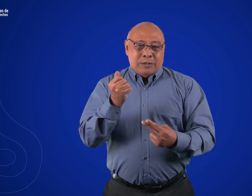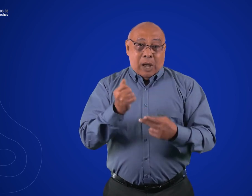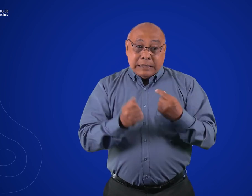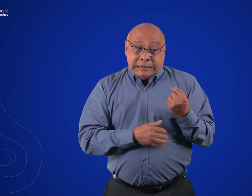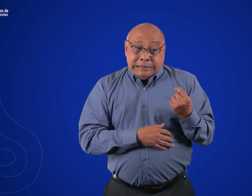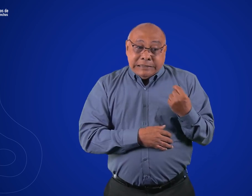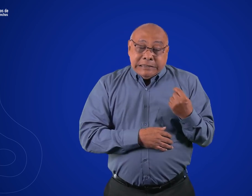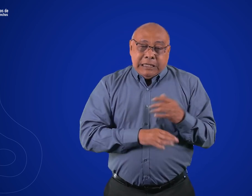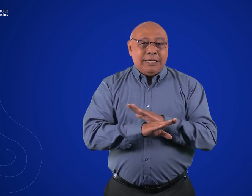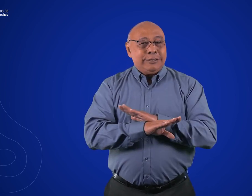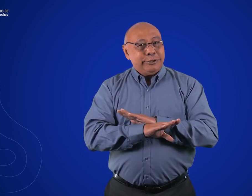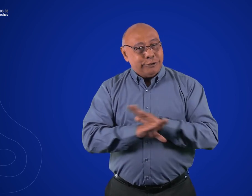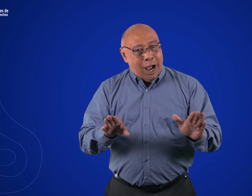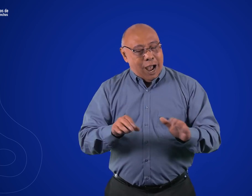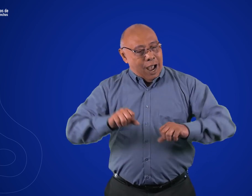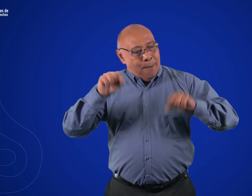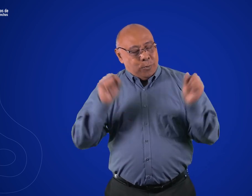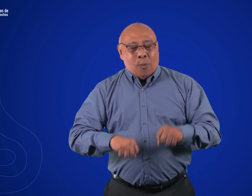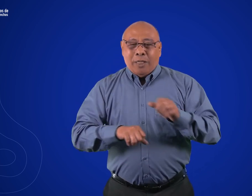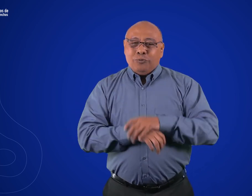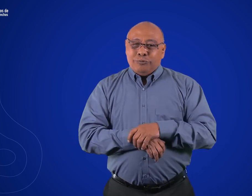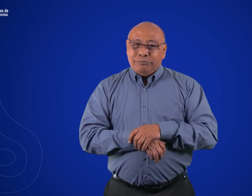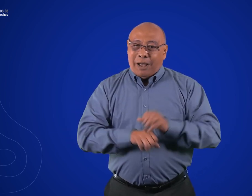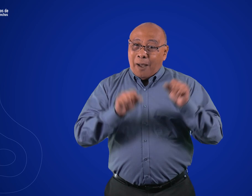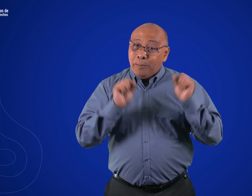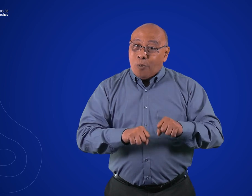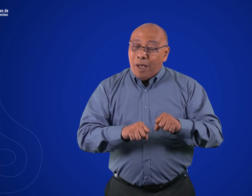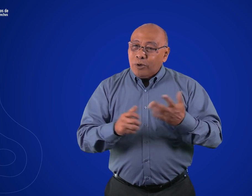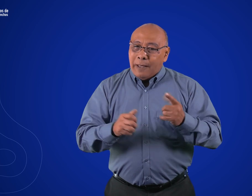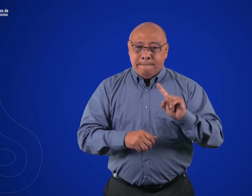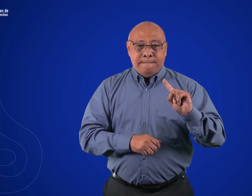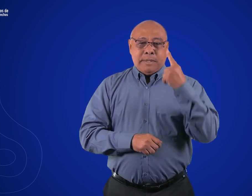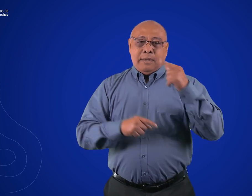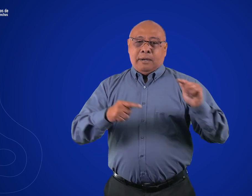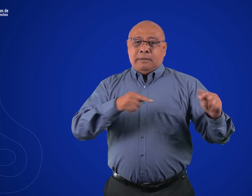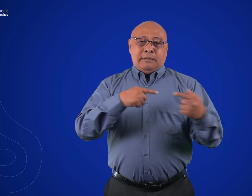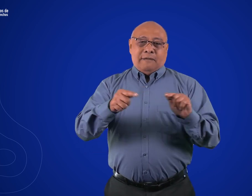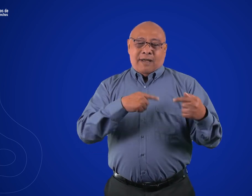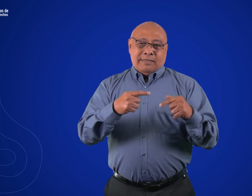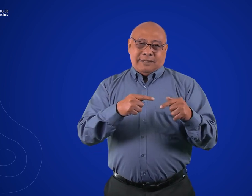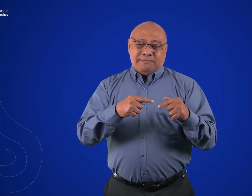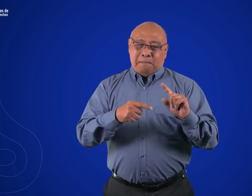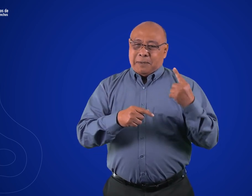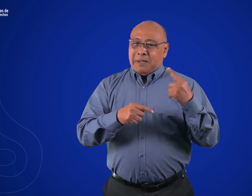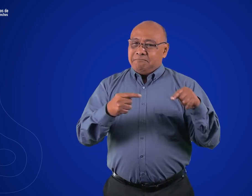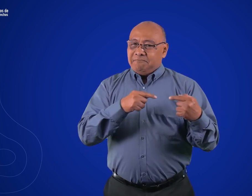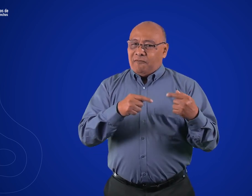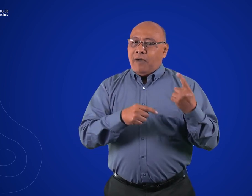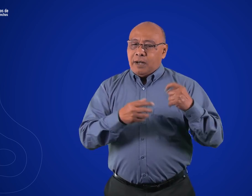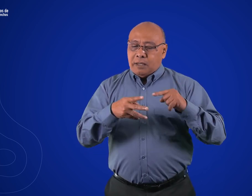aprobado y pasó a primer debate. Así pues, es importante que en el resto de debates ustedes estén pendientes